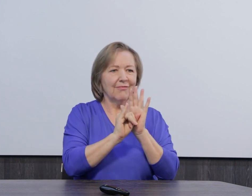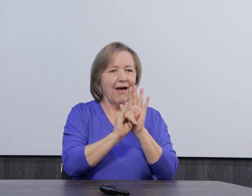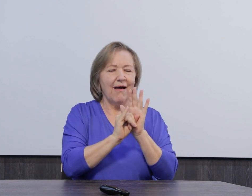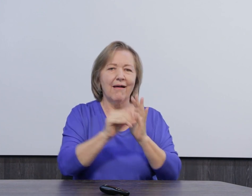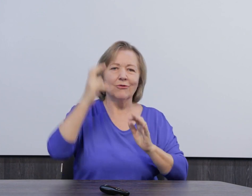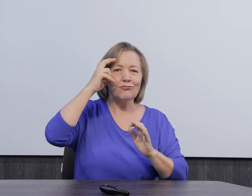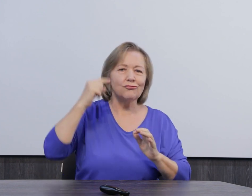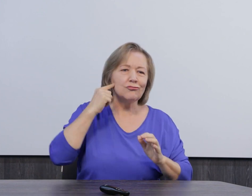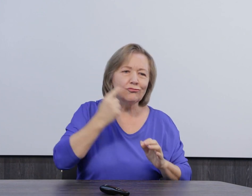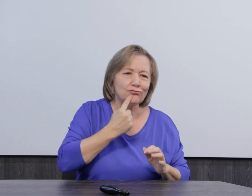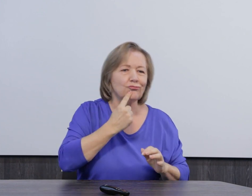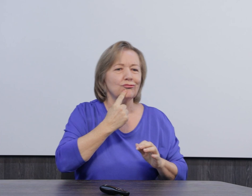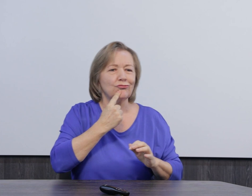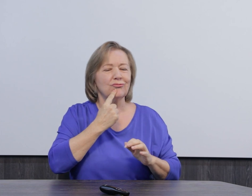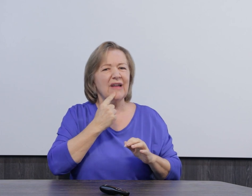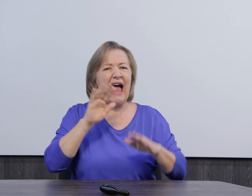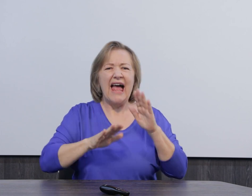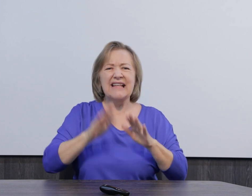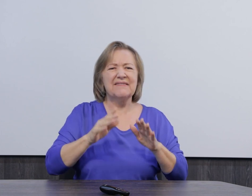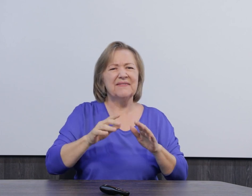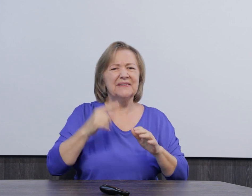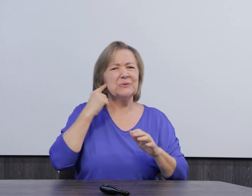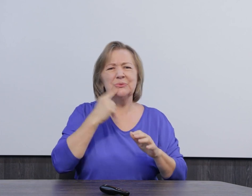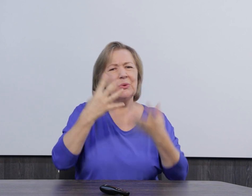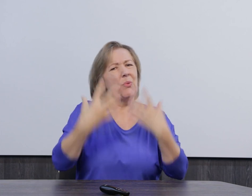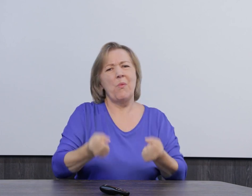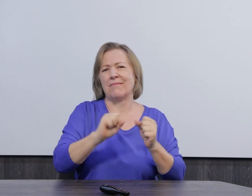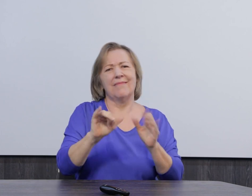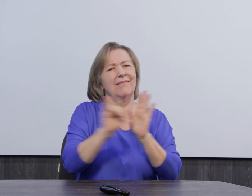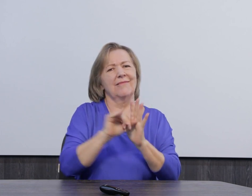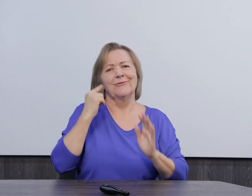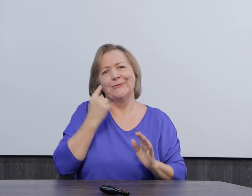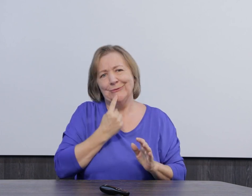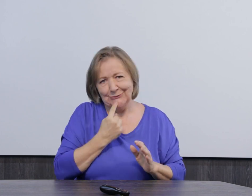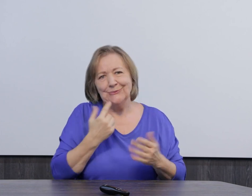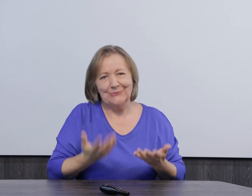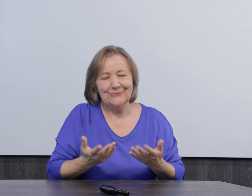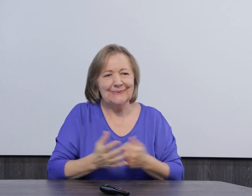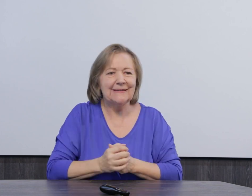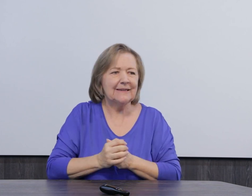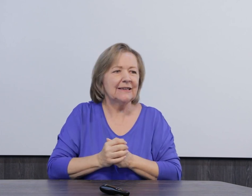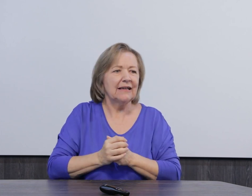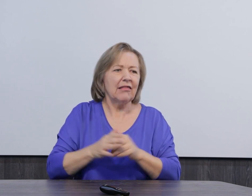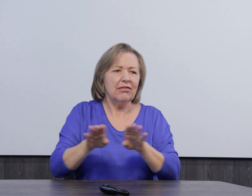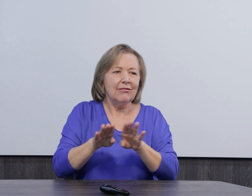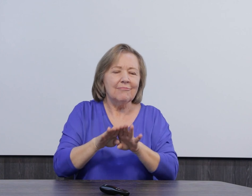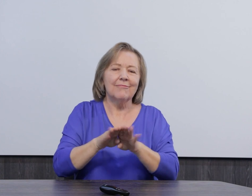É importante também a questão das identidades surdas. Muitos surdos não se aceitam enquanto surdos.